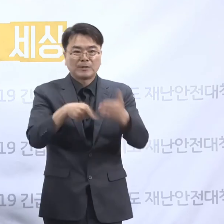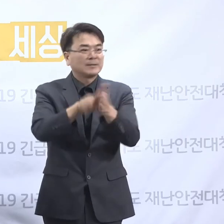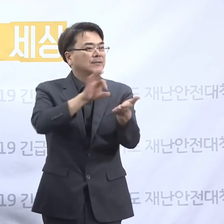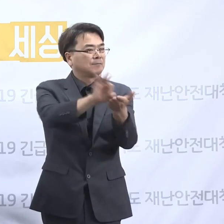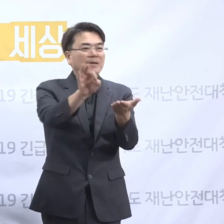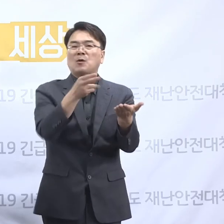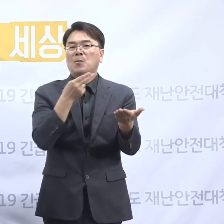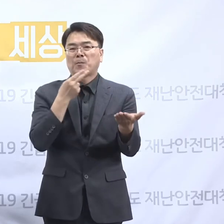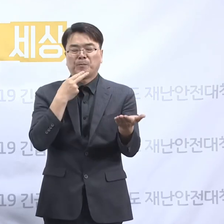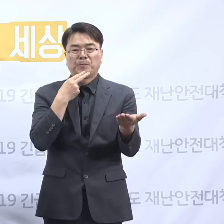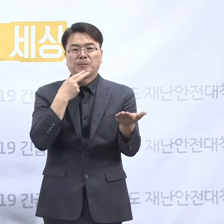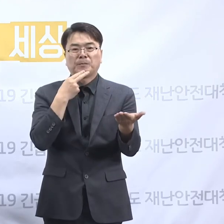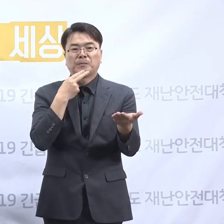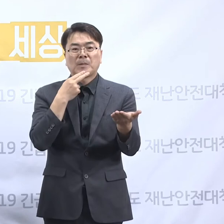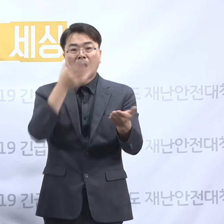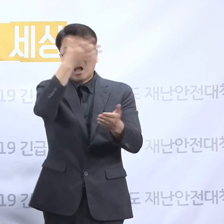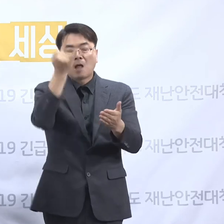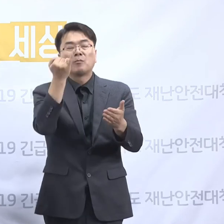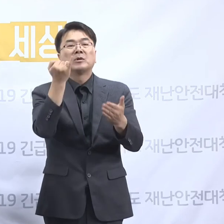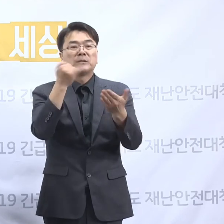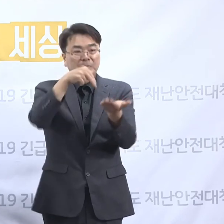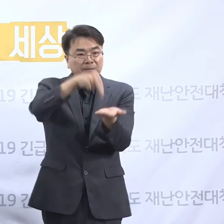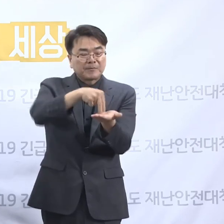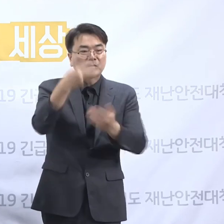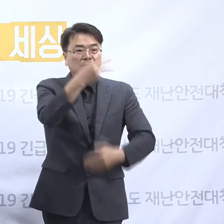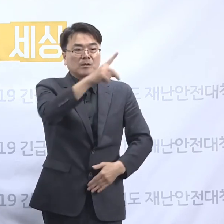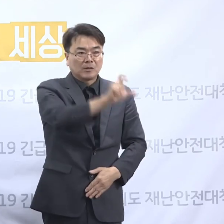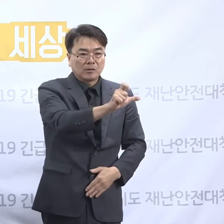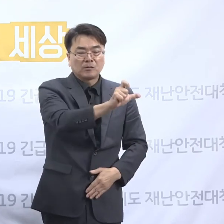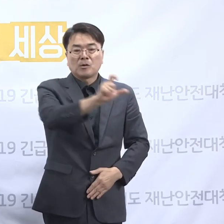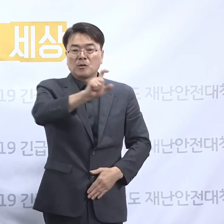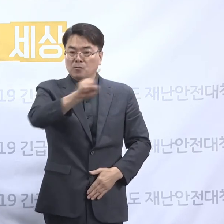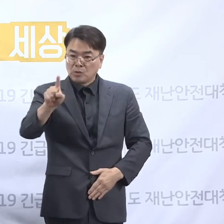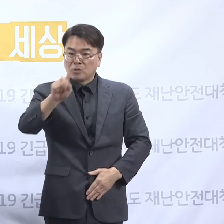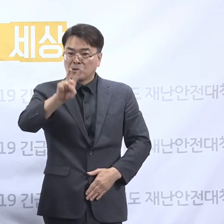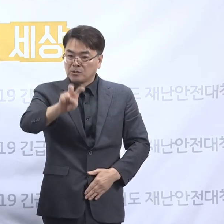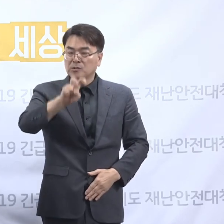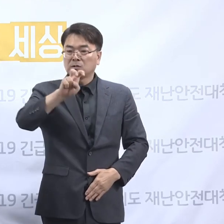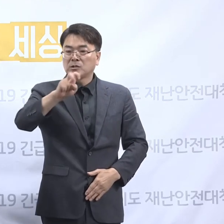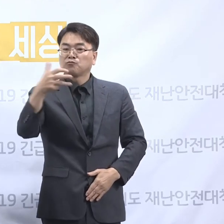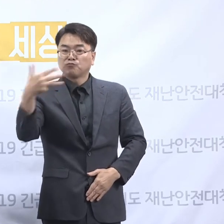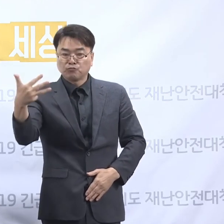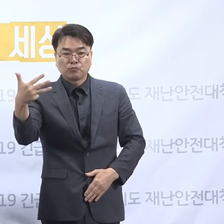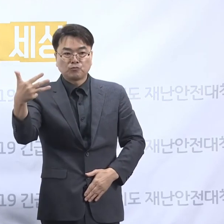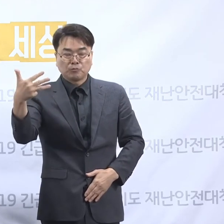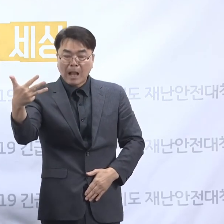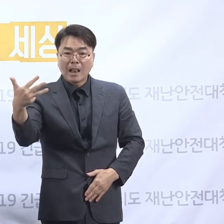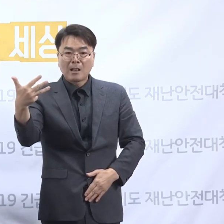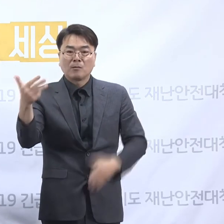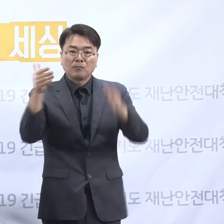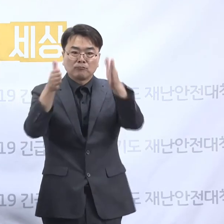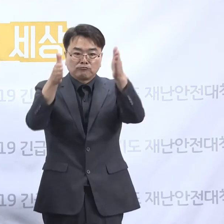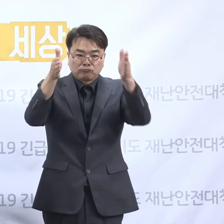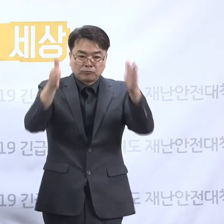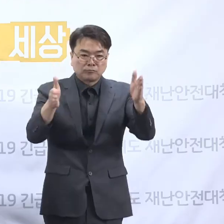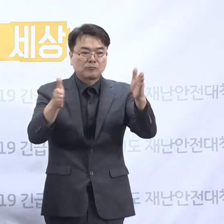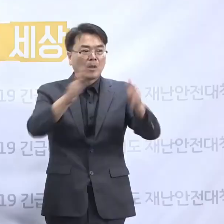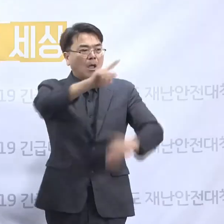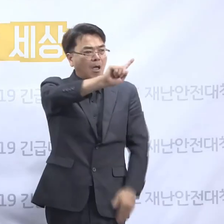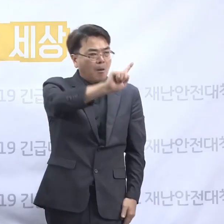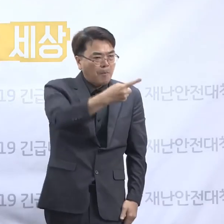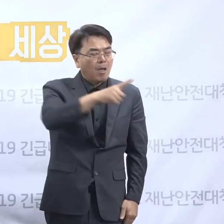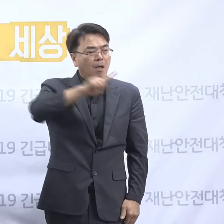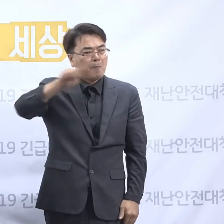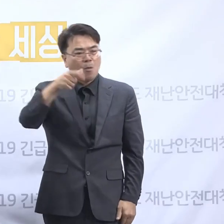않았습니다. 할머니들은 2015년에서 2018년 사이 매년 100 내지